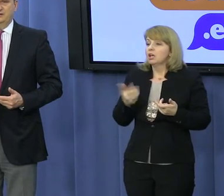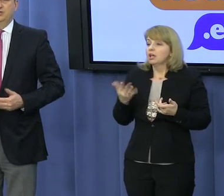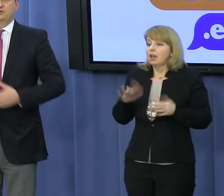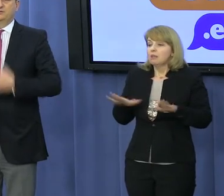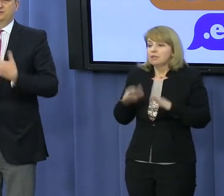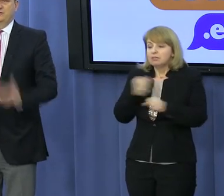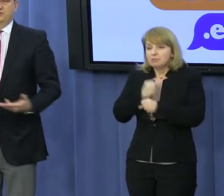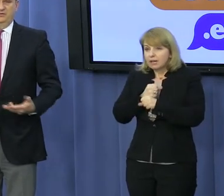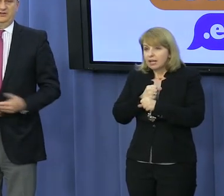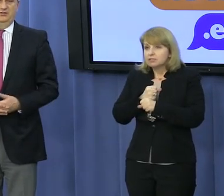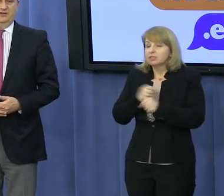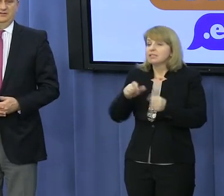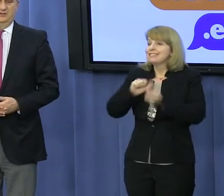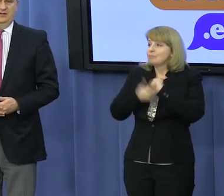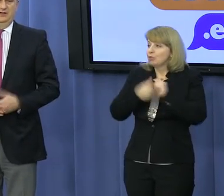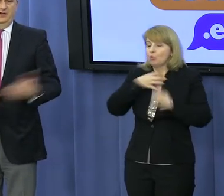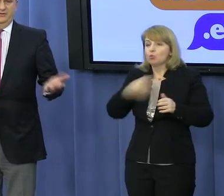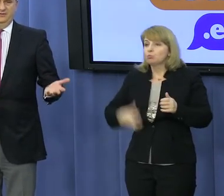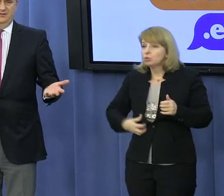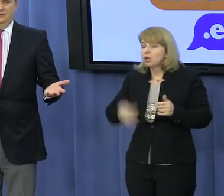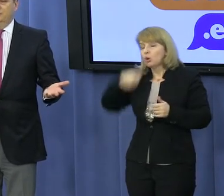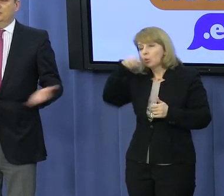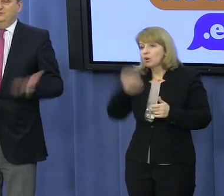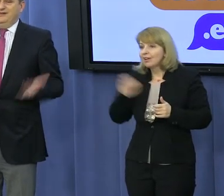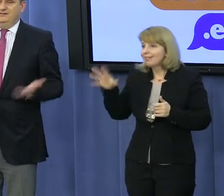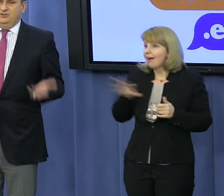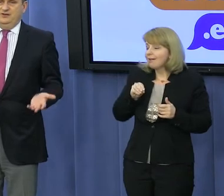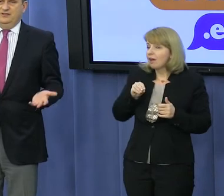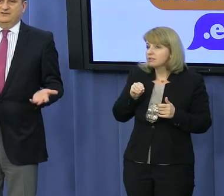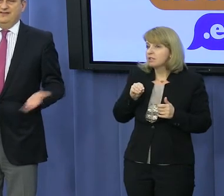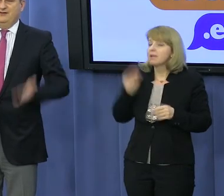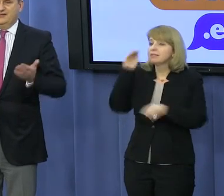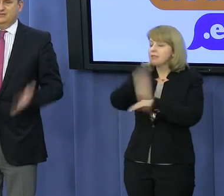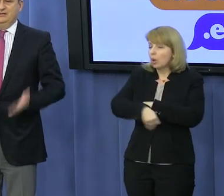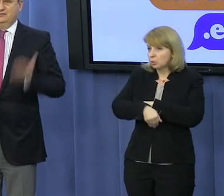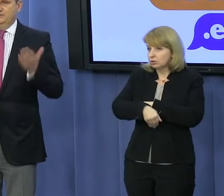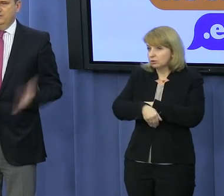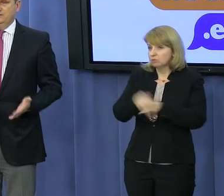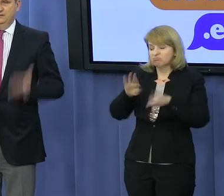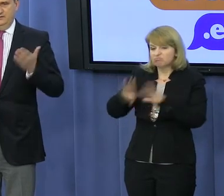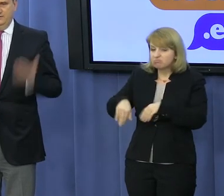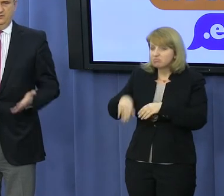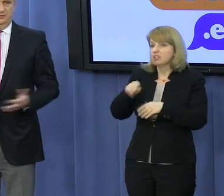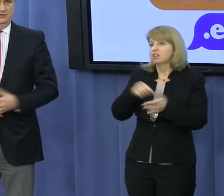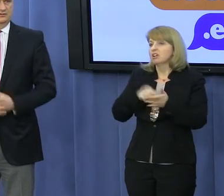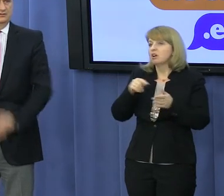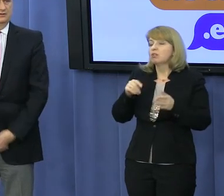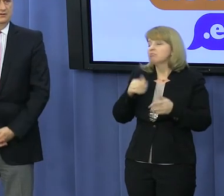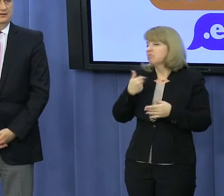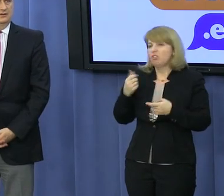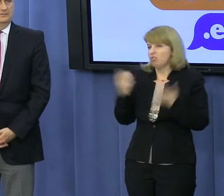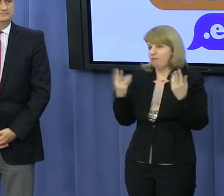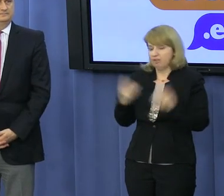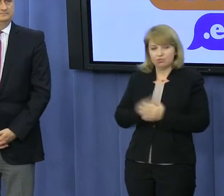miejsc pracy i żeby przestawić gospodarkę ukraińską na obroty z Zachodem. To są realne działania. Cała reszta to jest PITS i fotomontaż.